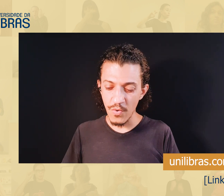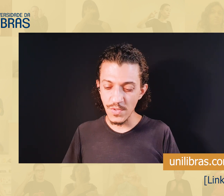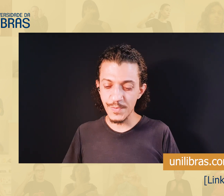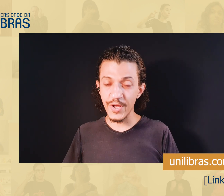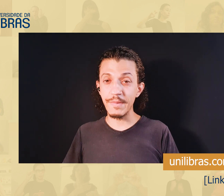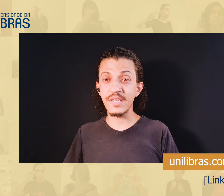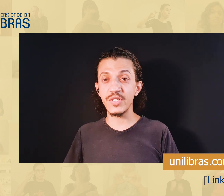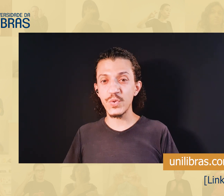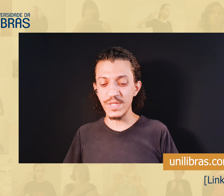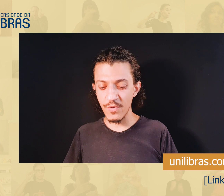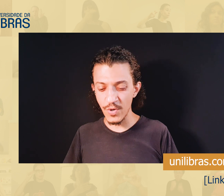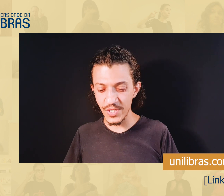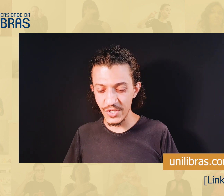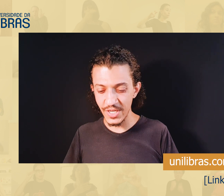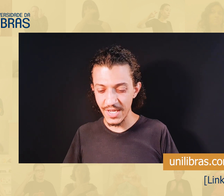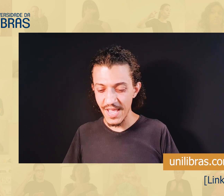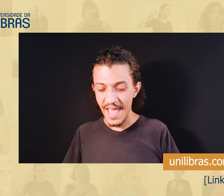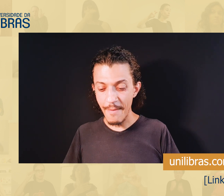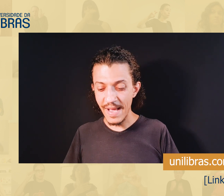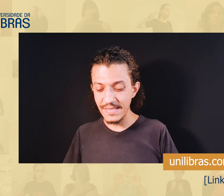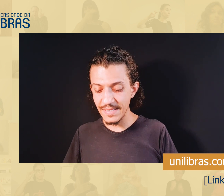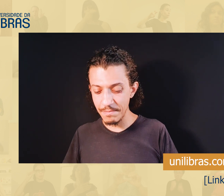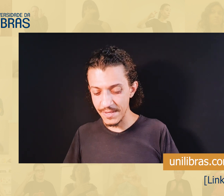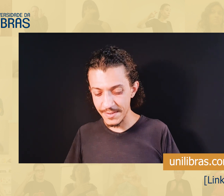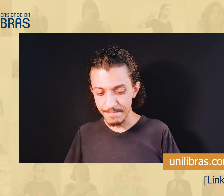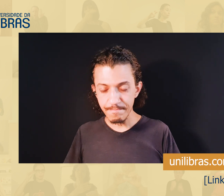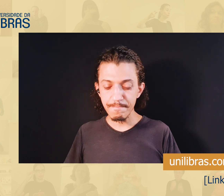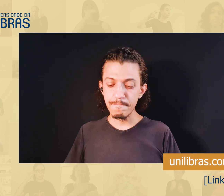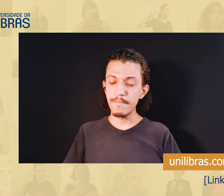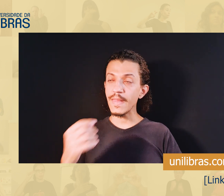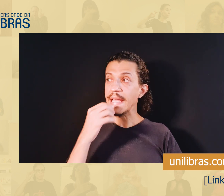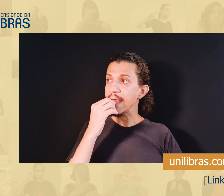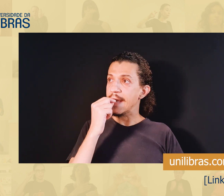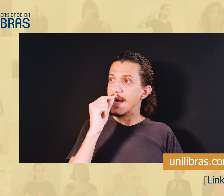né? Com os programas que a gente usa hoje em dia, é mais simples.